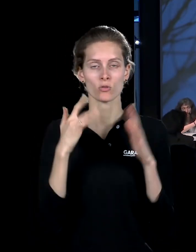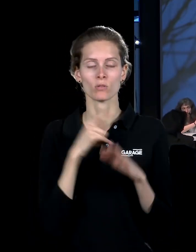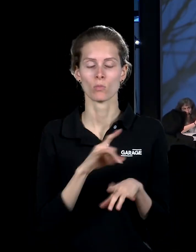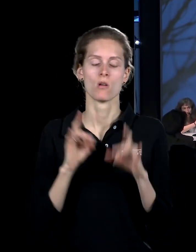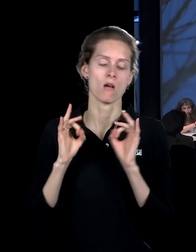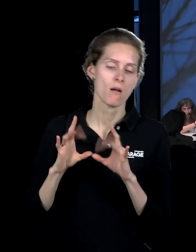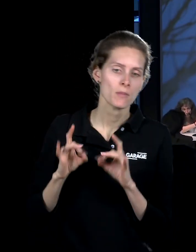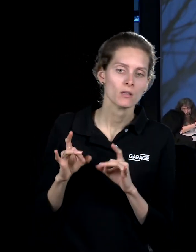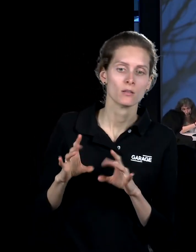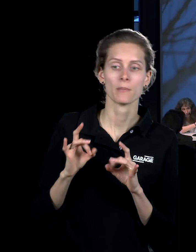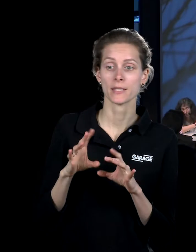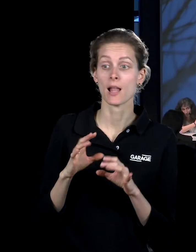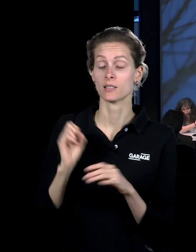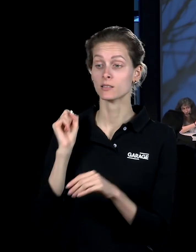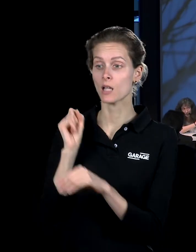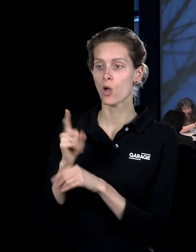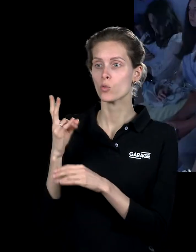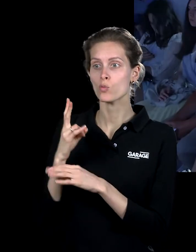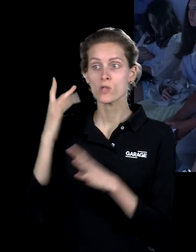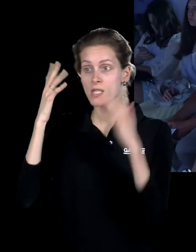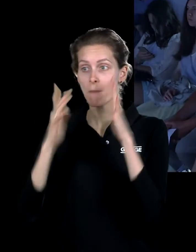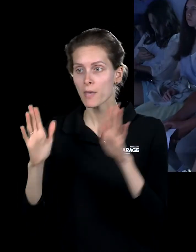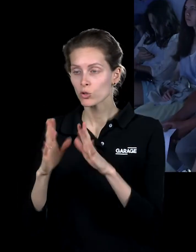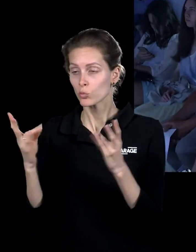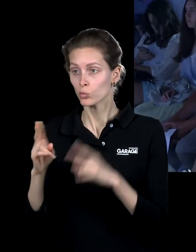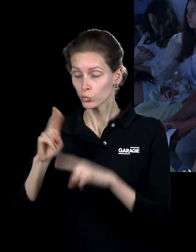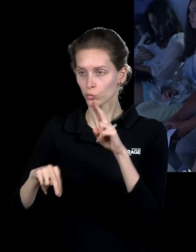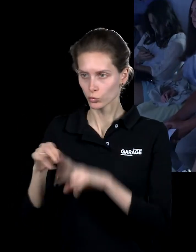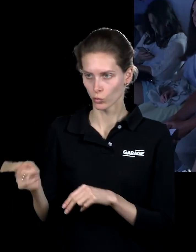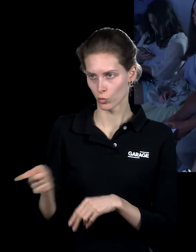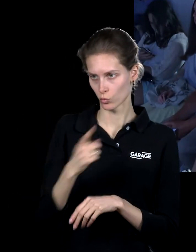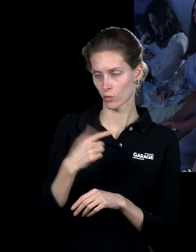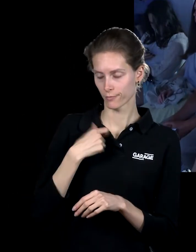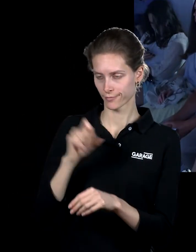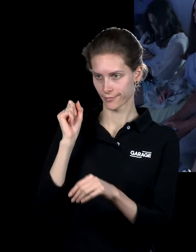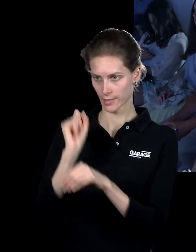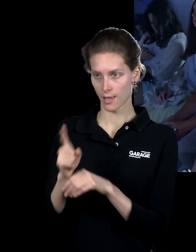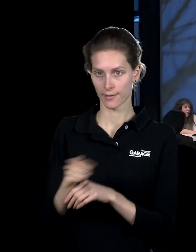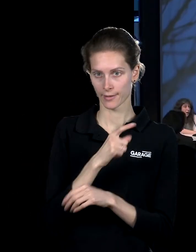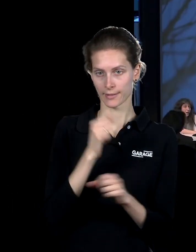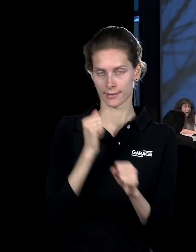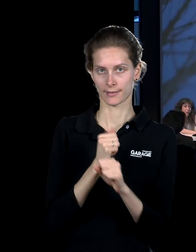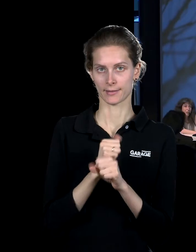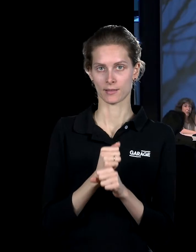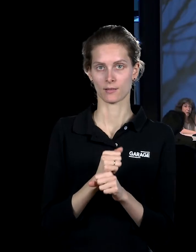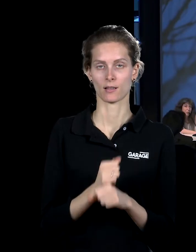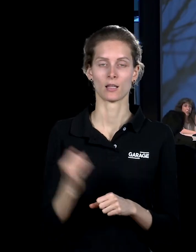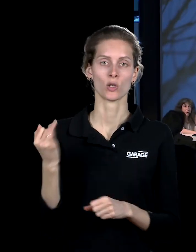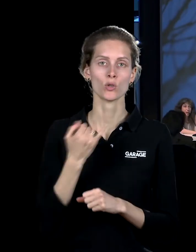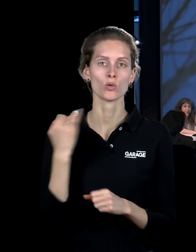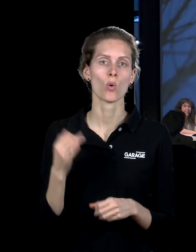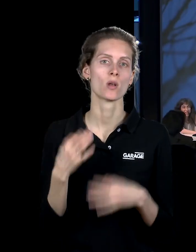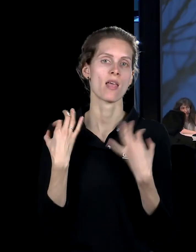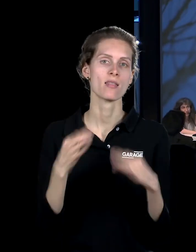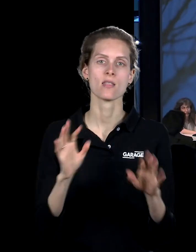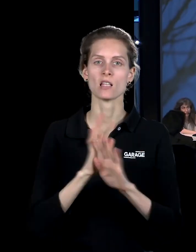что надо не мечтать, а строить то, что тебе заказали. И историю принес свободу архитектора. Однако в современном мире Юиг